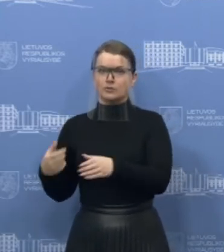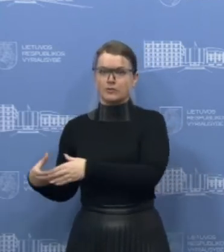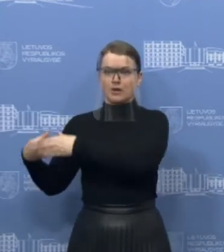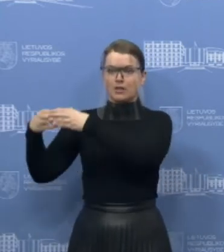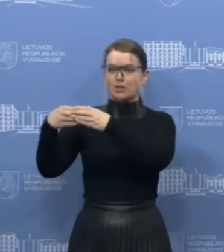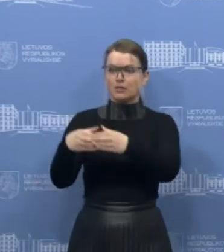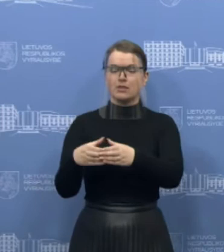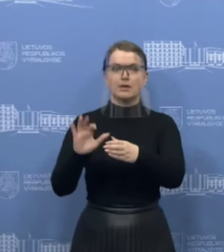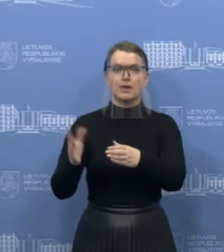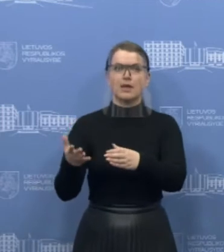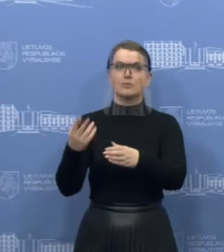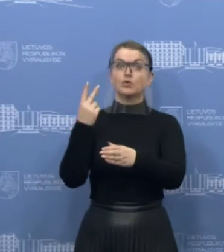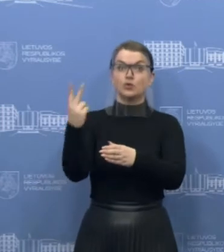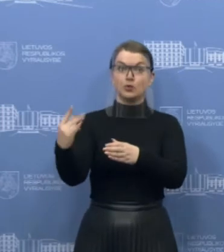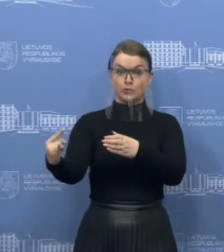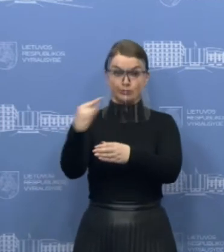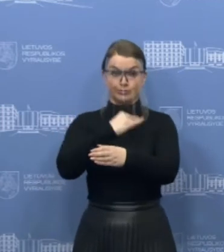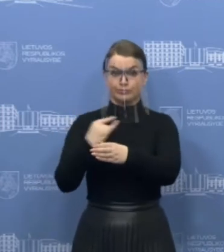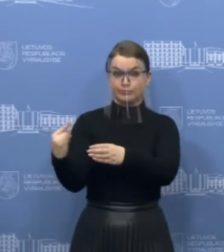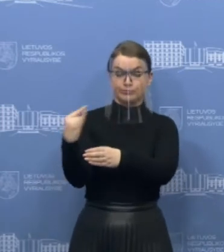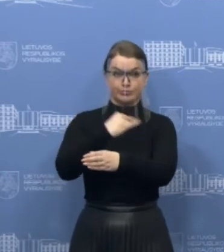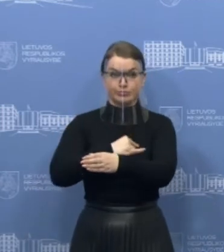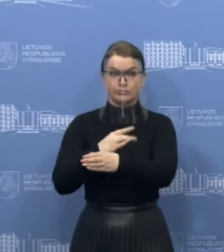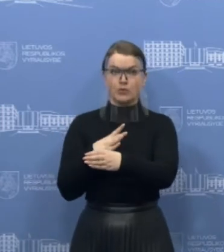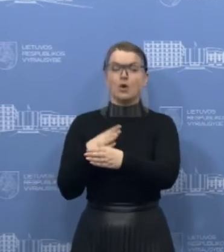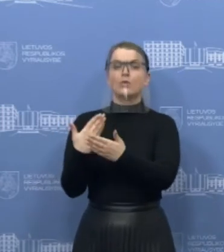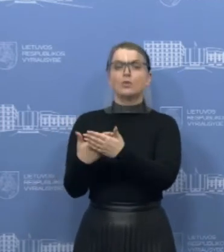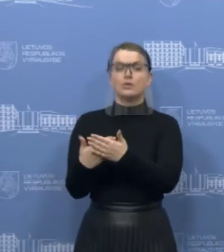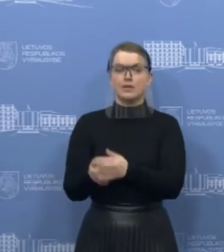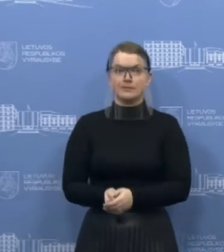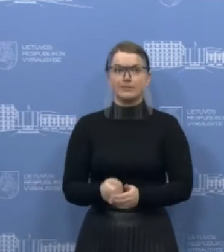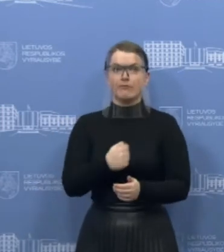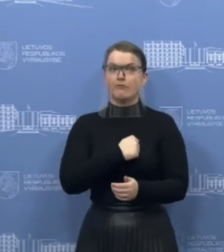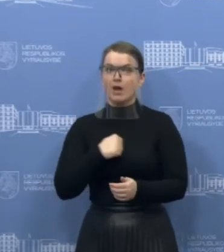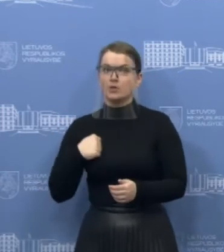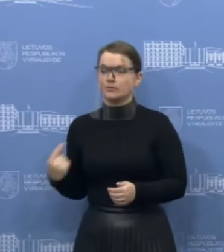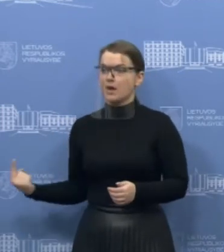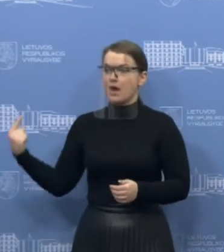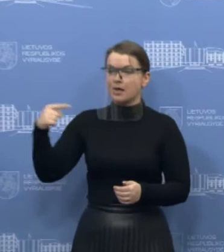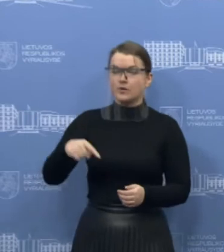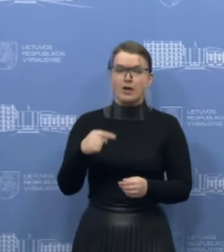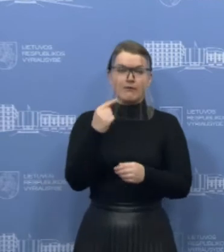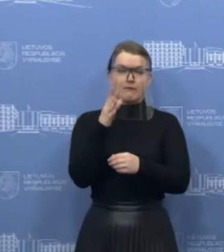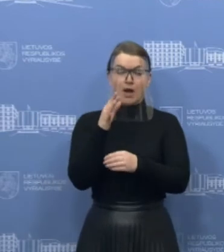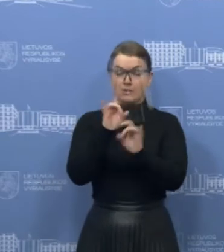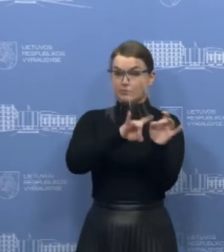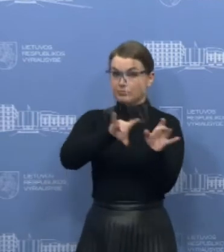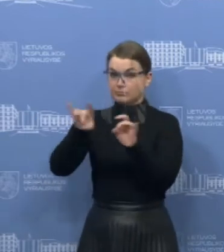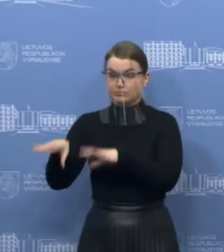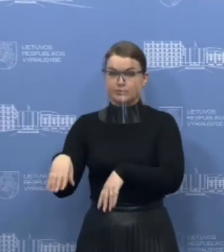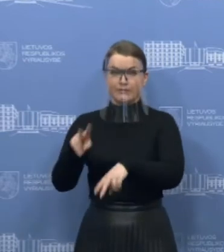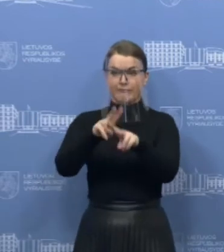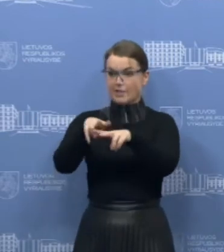organizuojami skrydžiai, nes į Varšovą atvykdavo skirtingų laikų iš skirtingų vietovių,